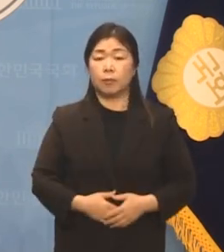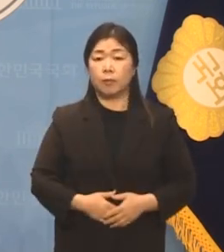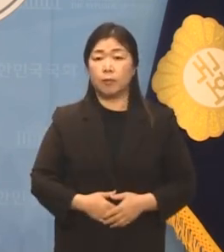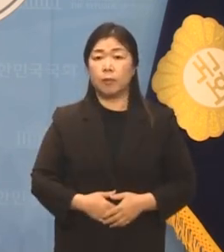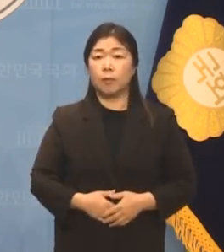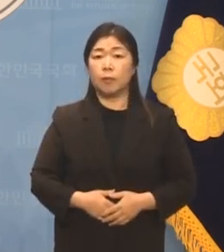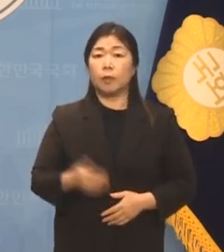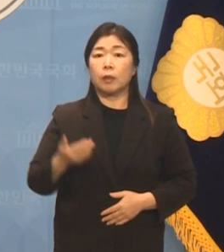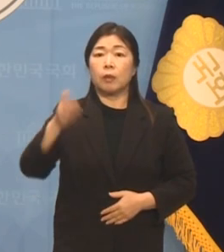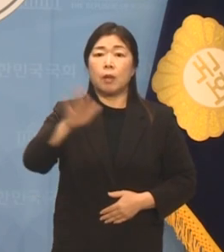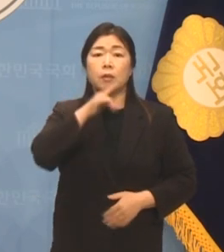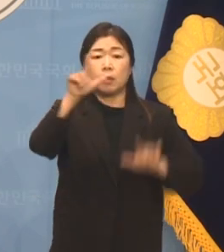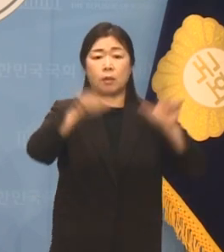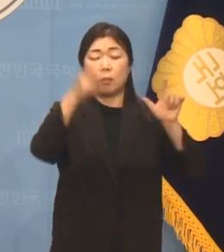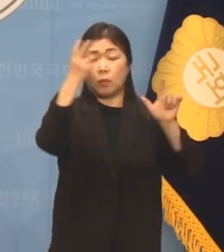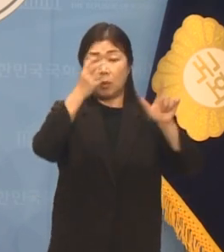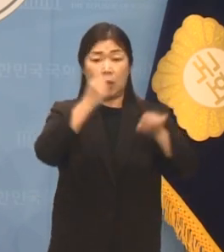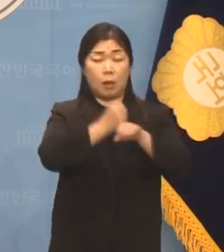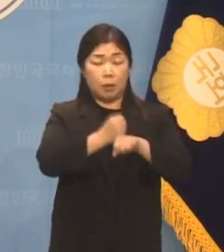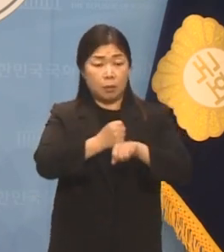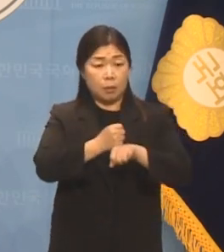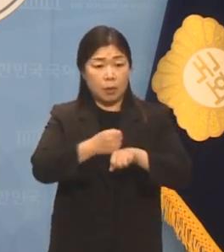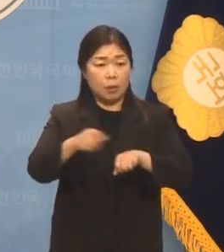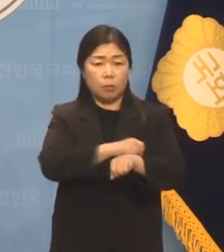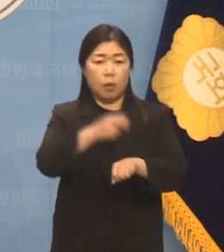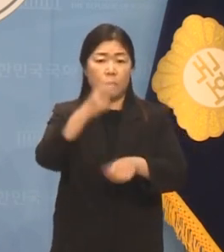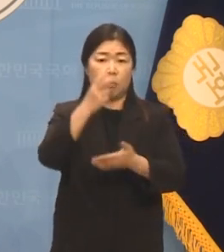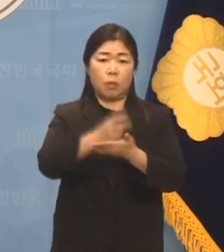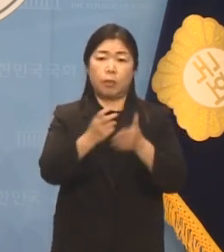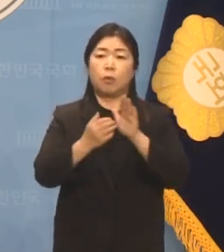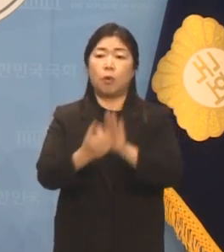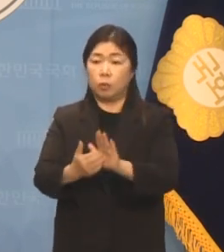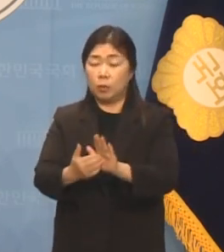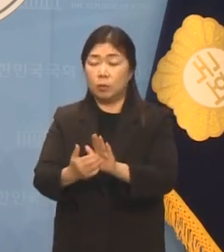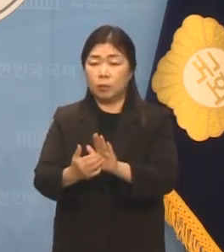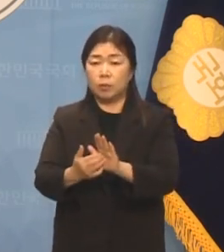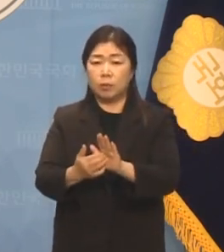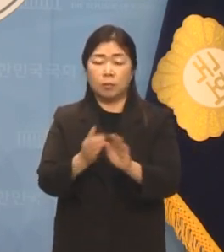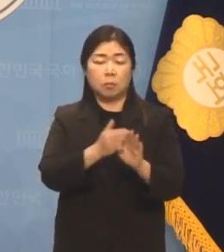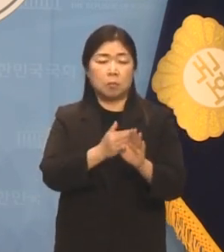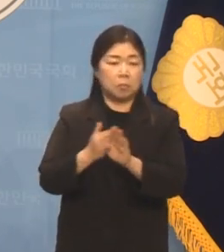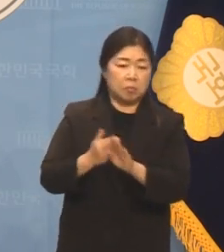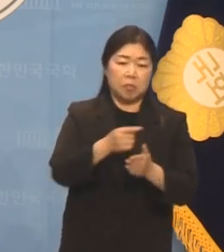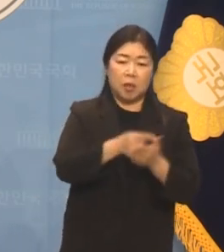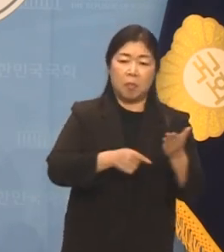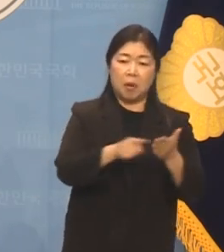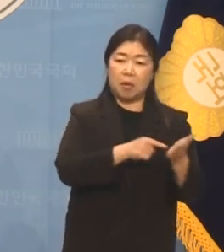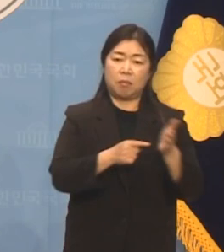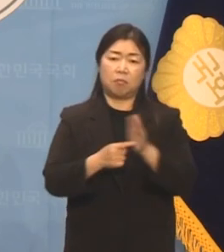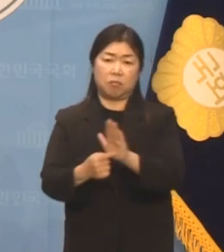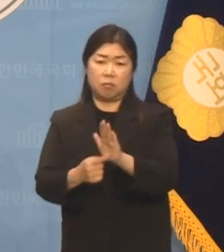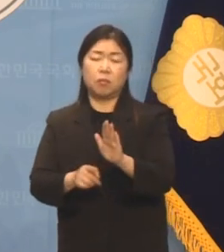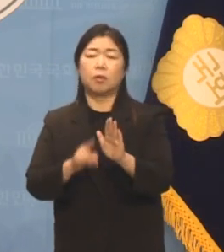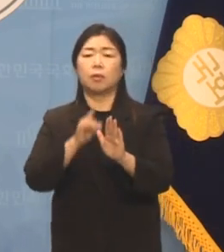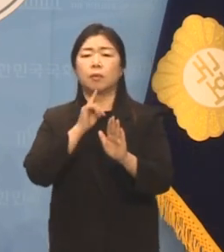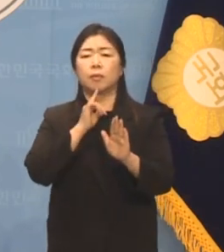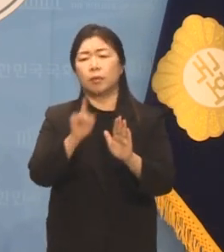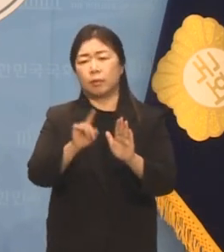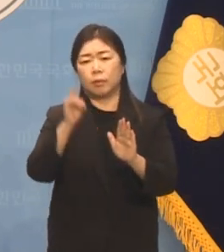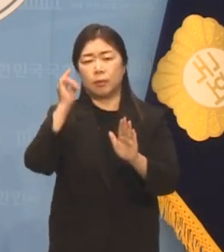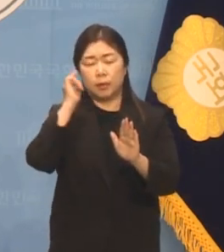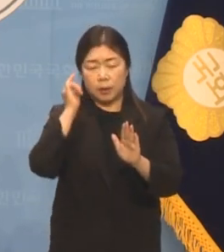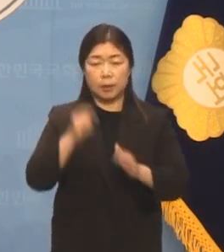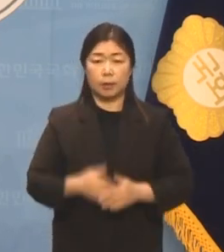진상조사를 할 수 있는 특별법은 거부하고 알량하게 배상을 거론하다니 개탄스럽습니다.